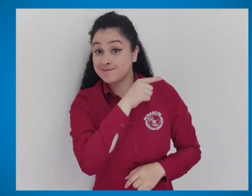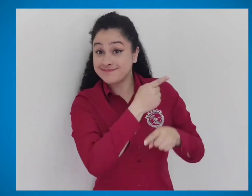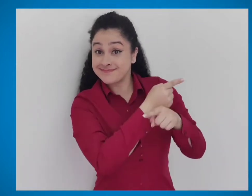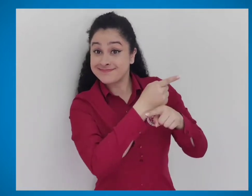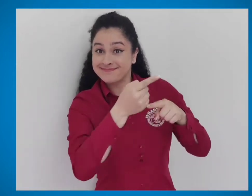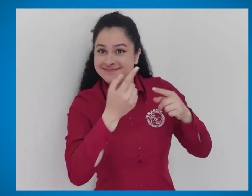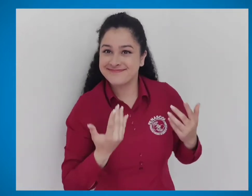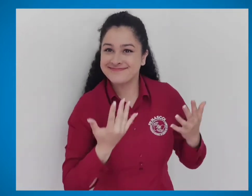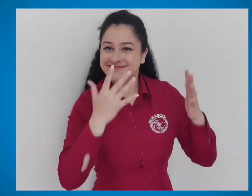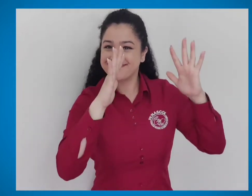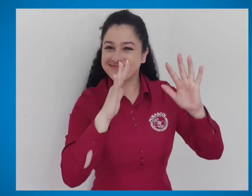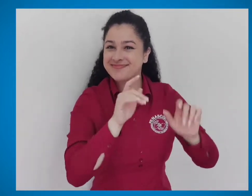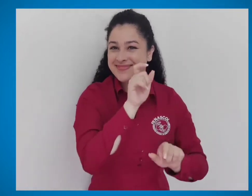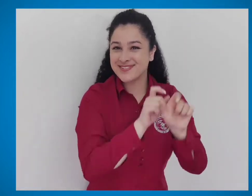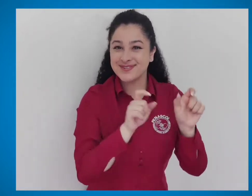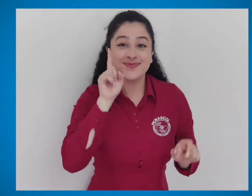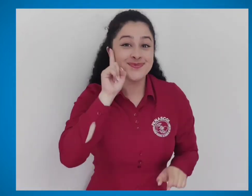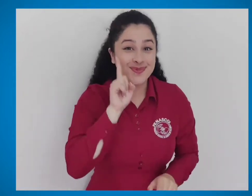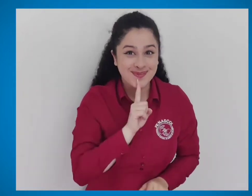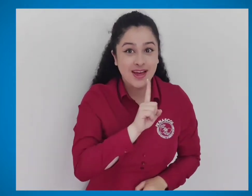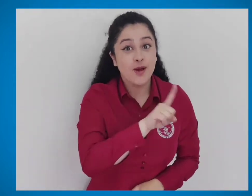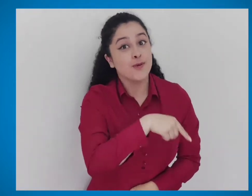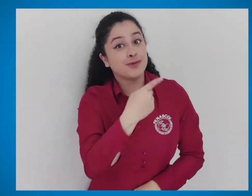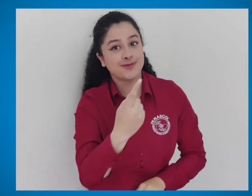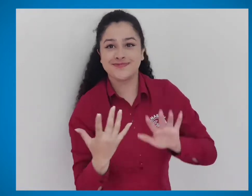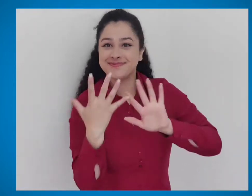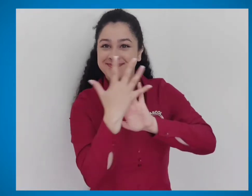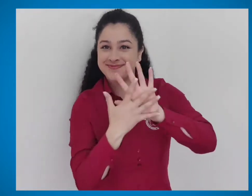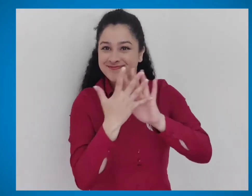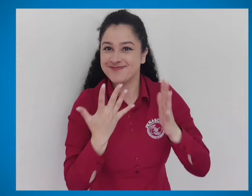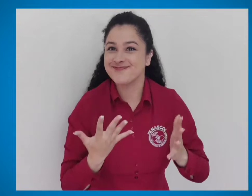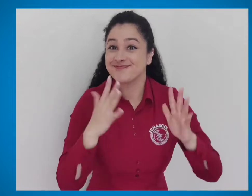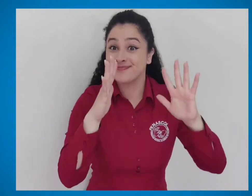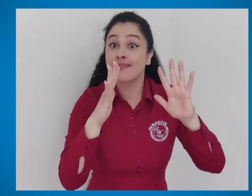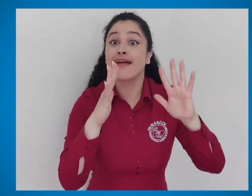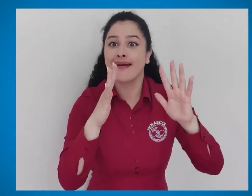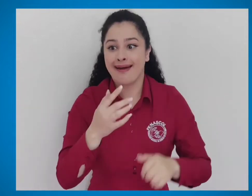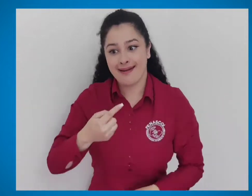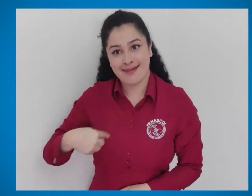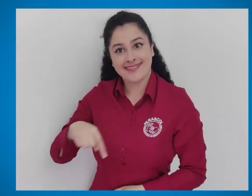celebración de la Semana Internacional de las Personas Sordas y la Lengua de Señas.